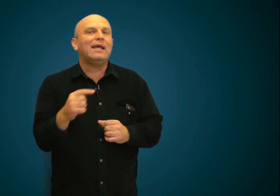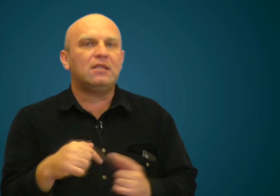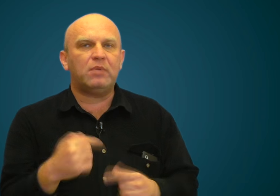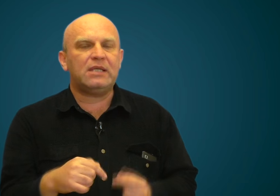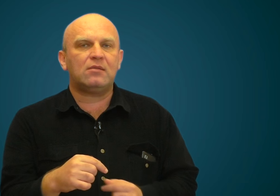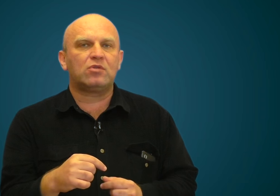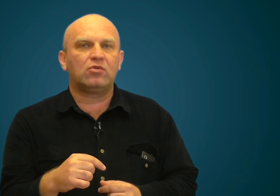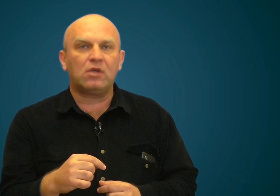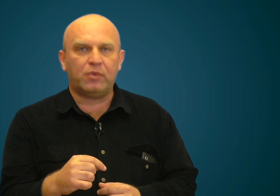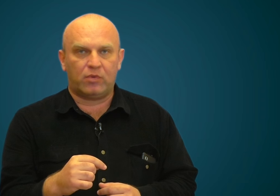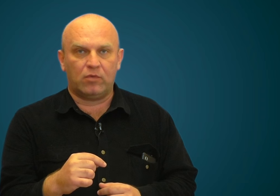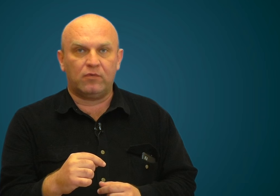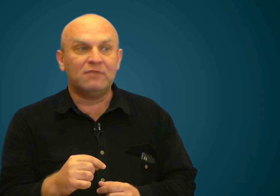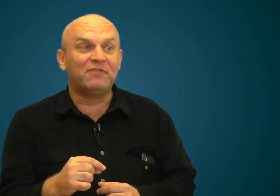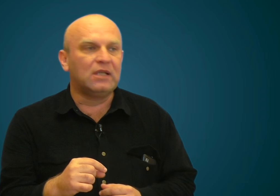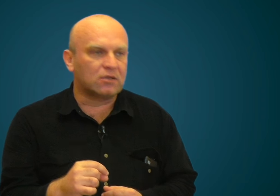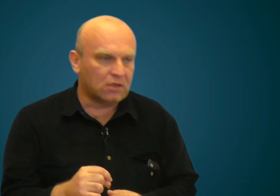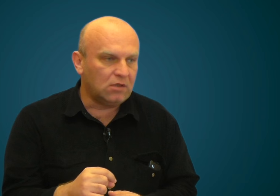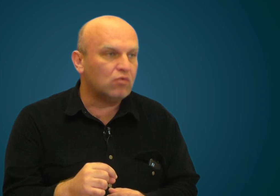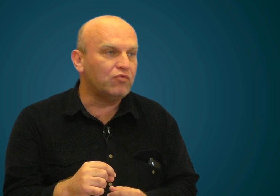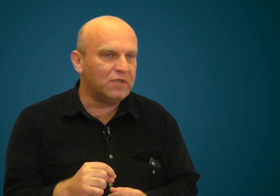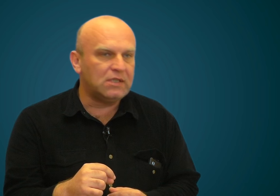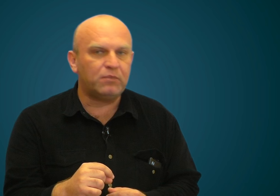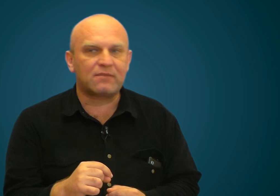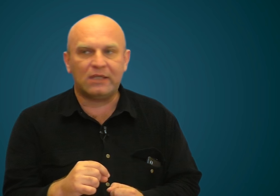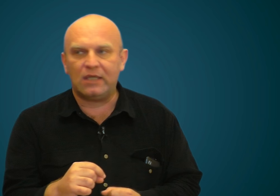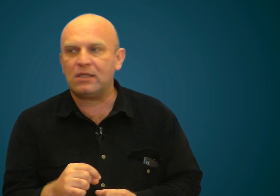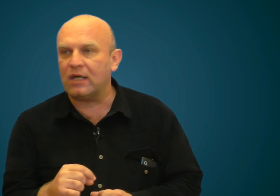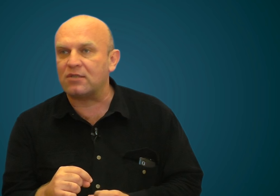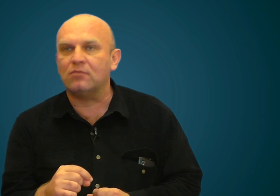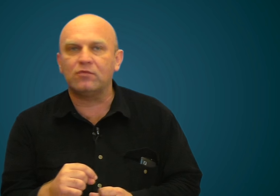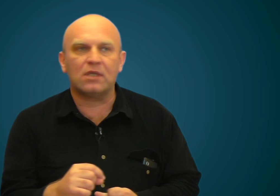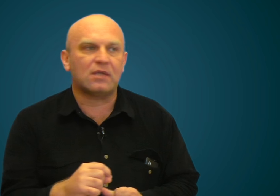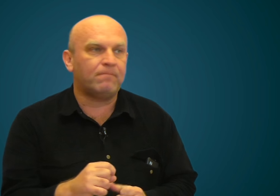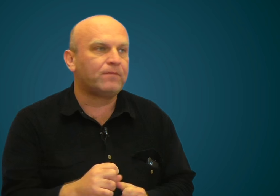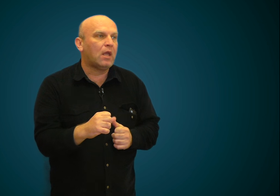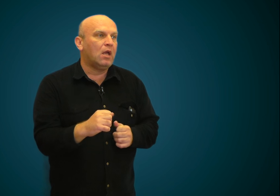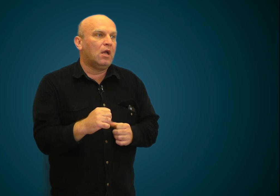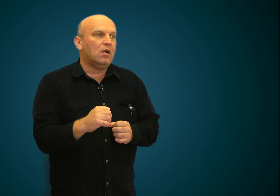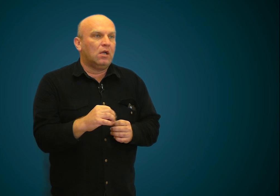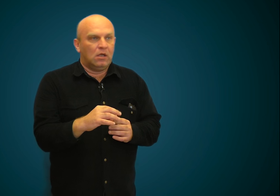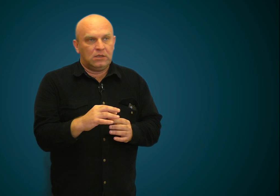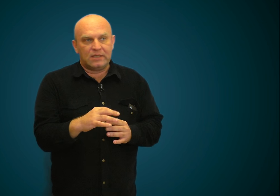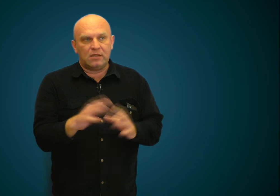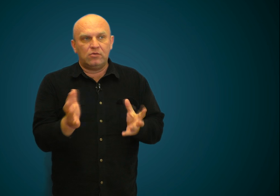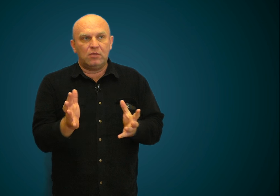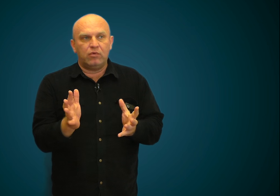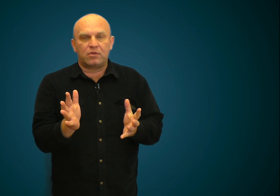Не бояться можно только попробовав. Вы должны увидеть, посмотреть каждому в глаза. Если людей больше